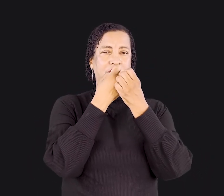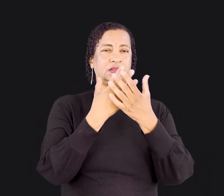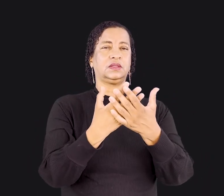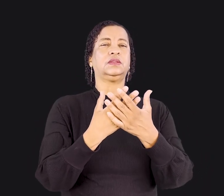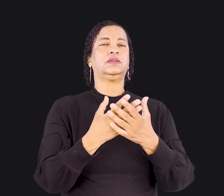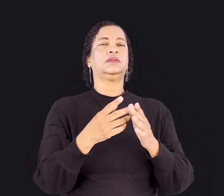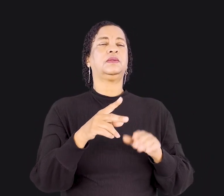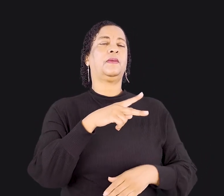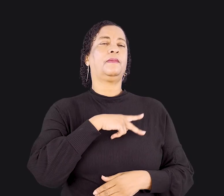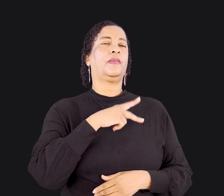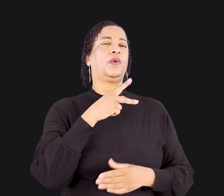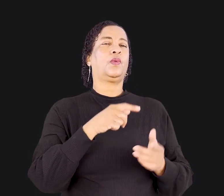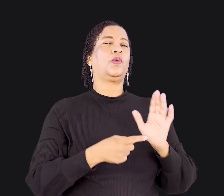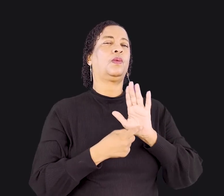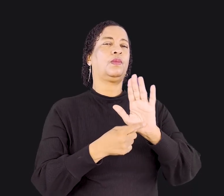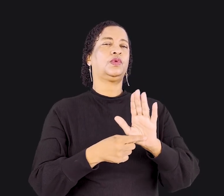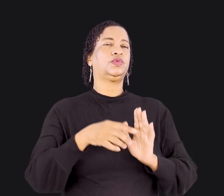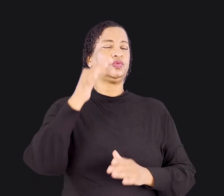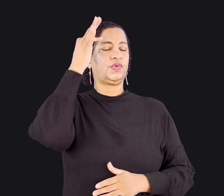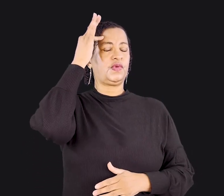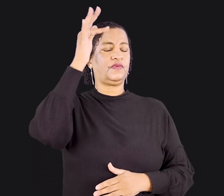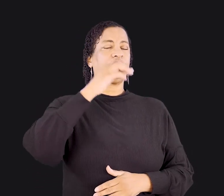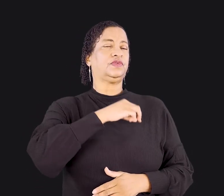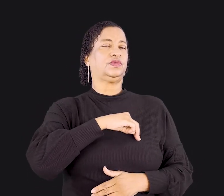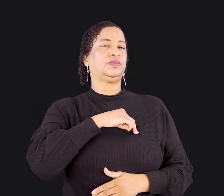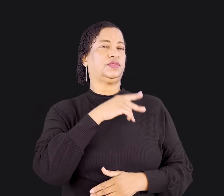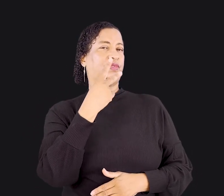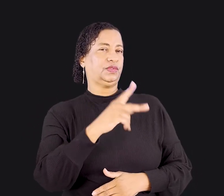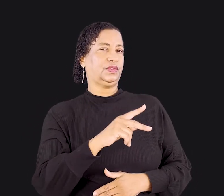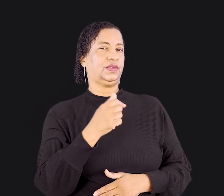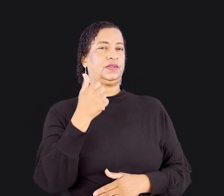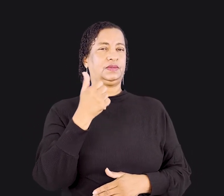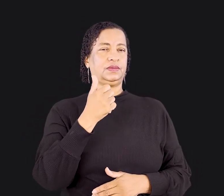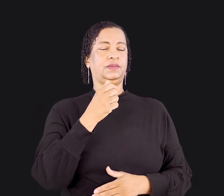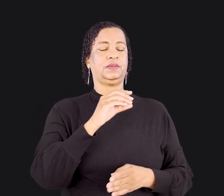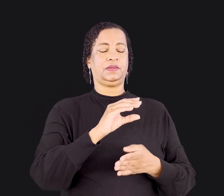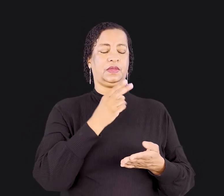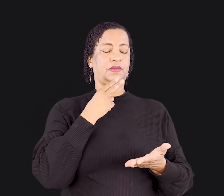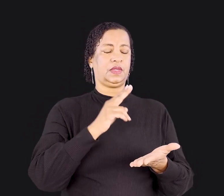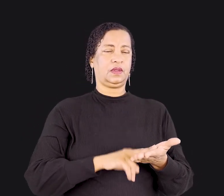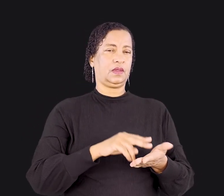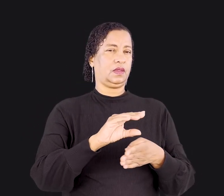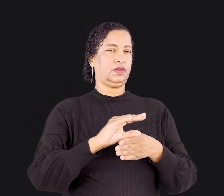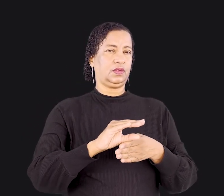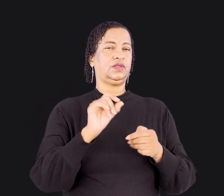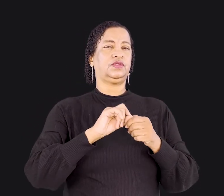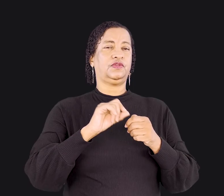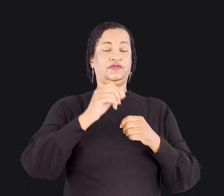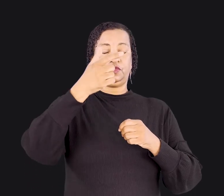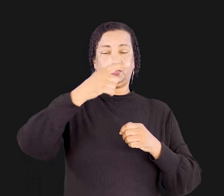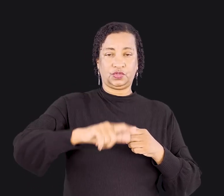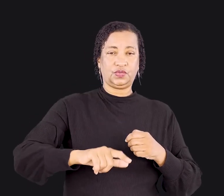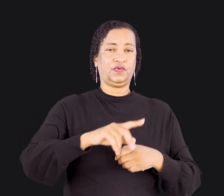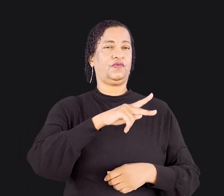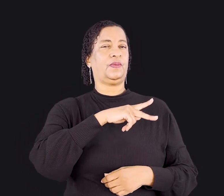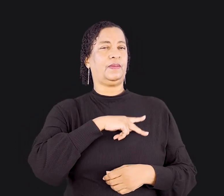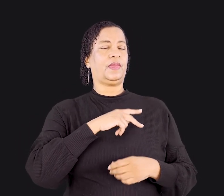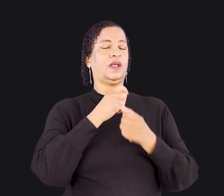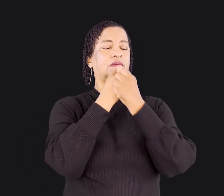mostrou qual era a filosofia do seu ministério. Na primeira carta aos coríntios, ele fez isso uma outra vez. Paulo se declara